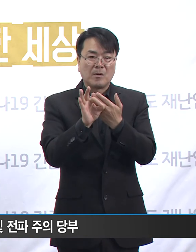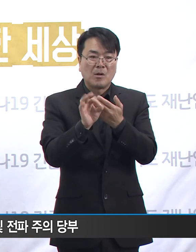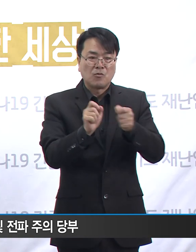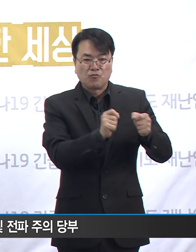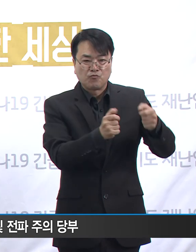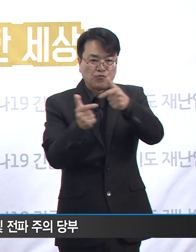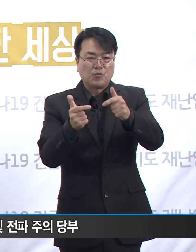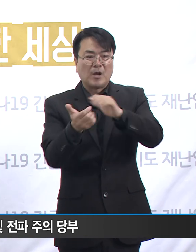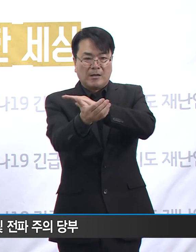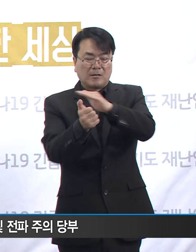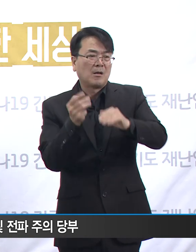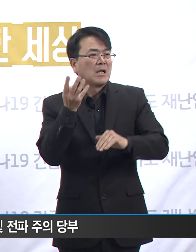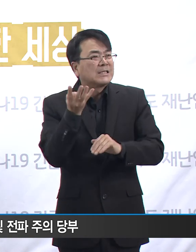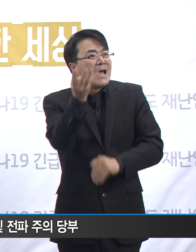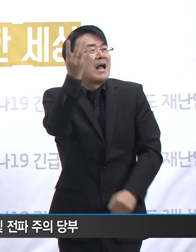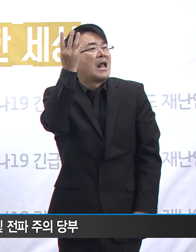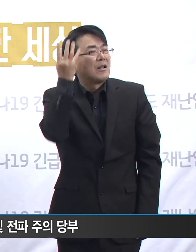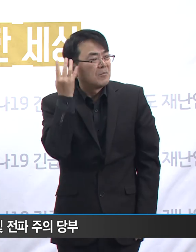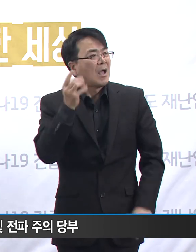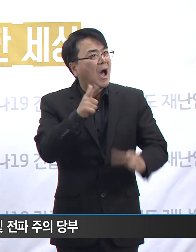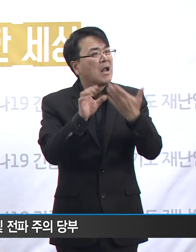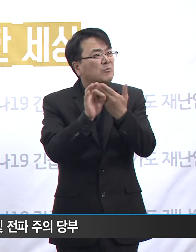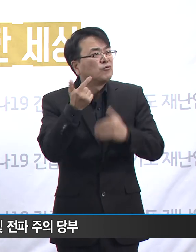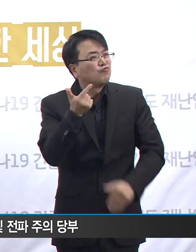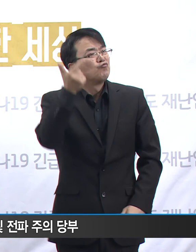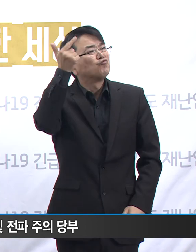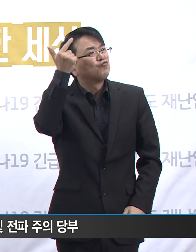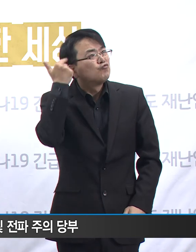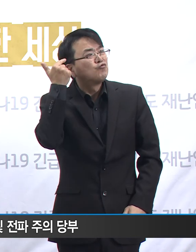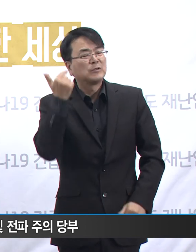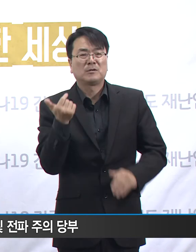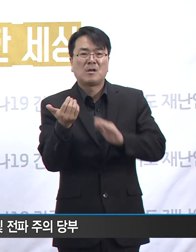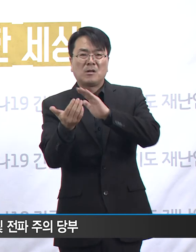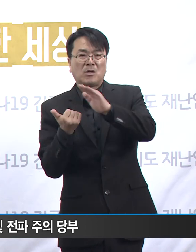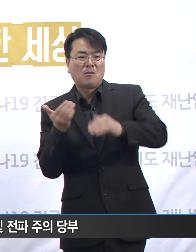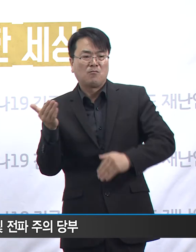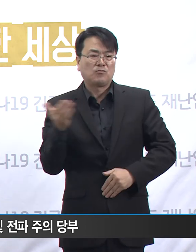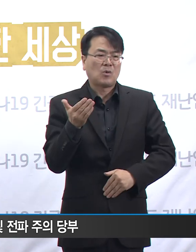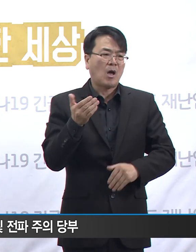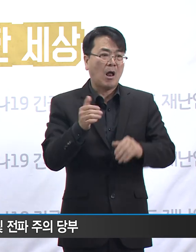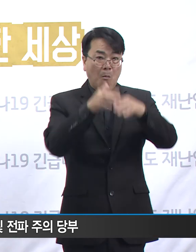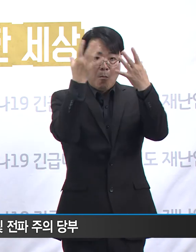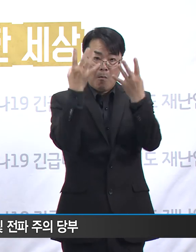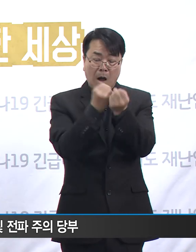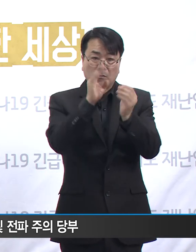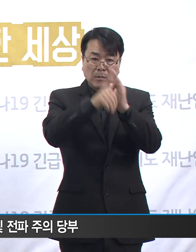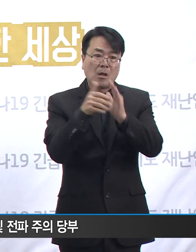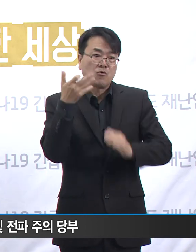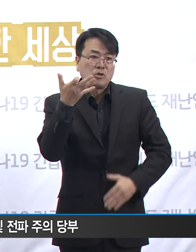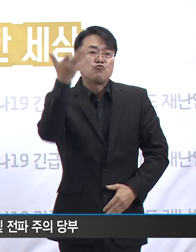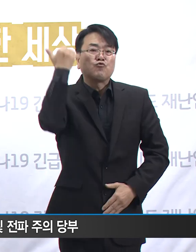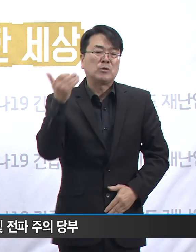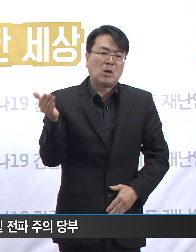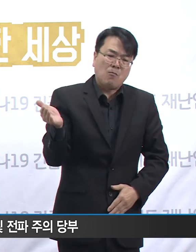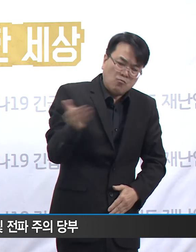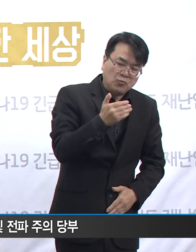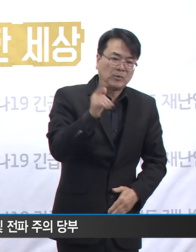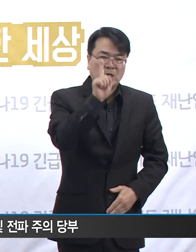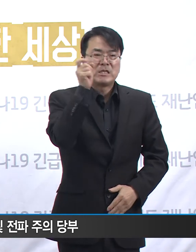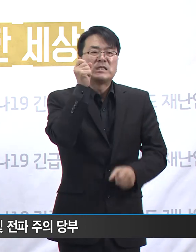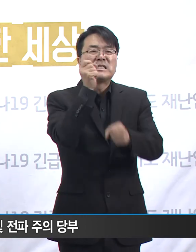전 최소 6일 최대 19일 전에 관련 증상을 보였었습니다.